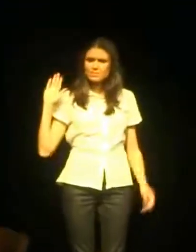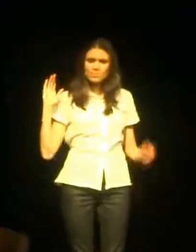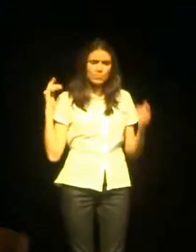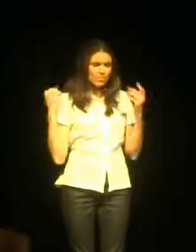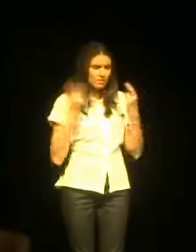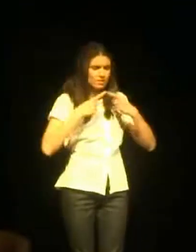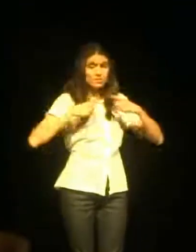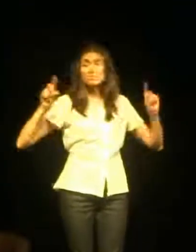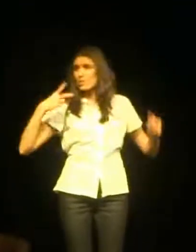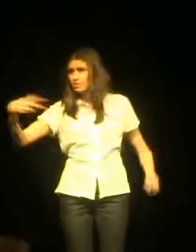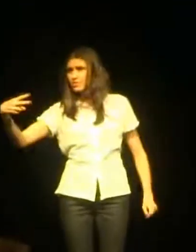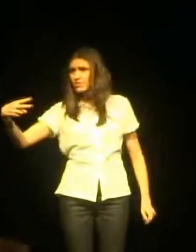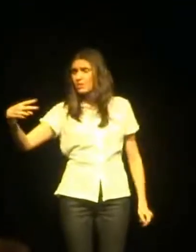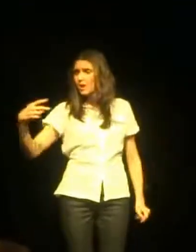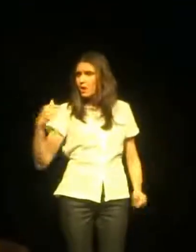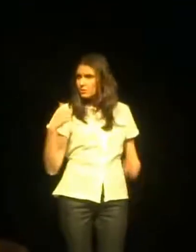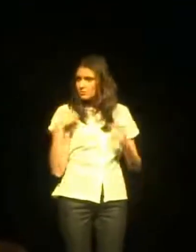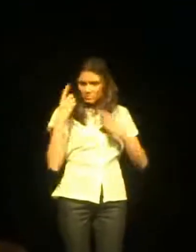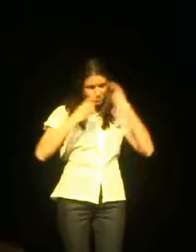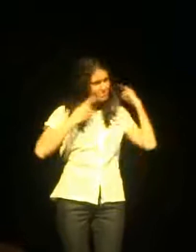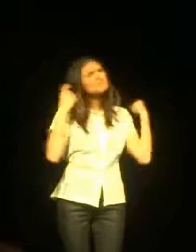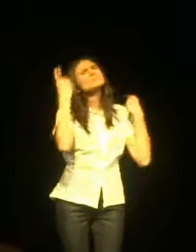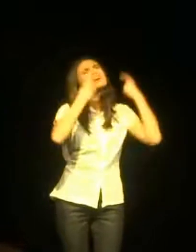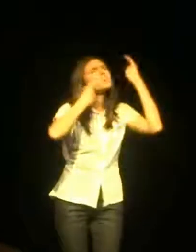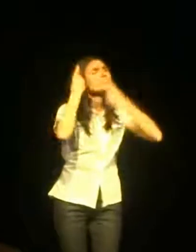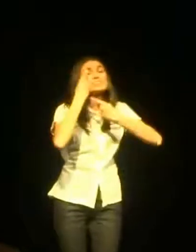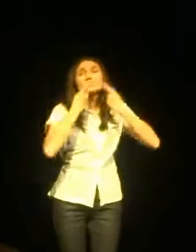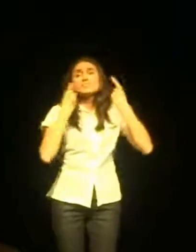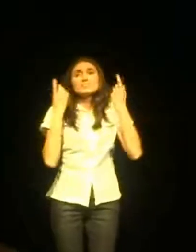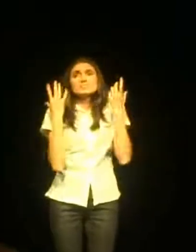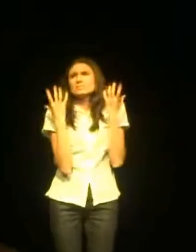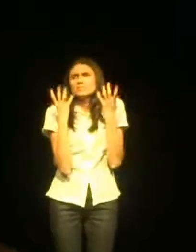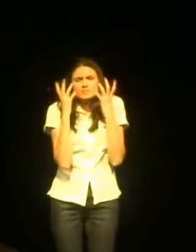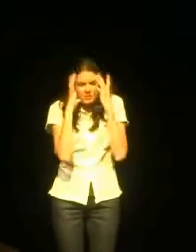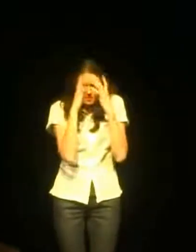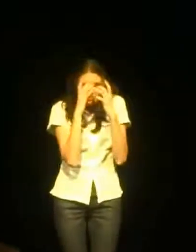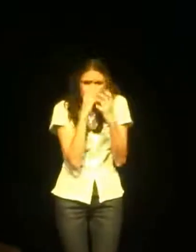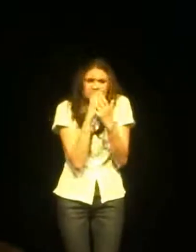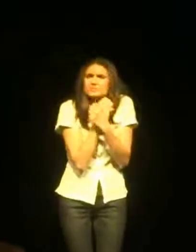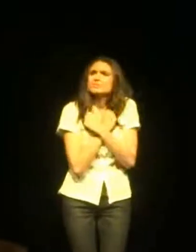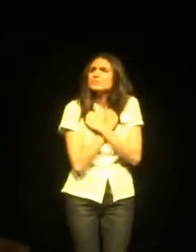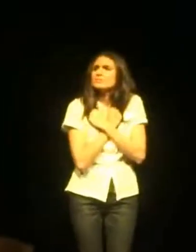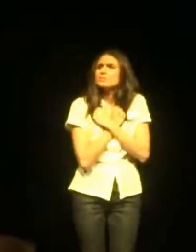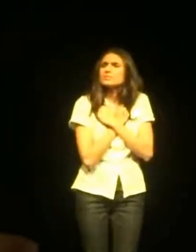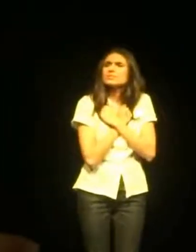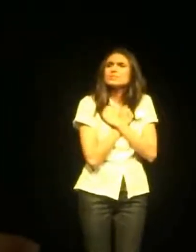Parce que tu pleures sur ta différence C